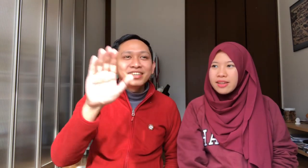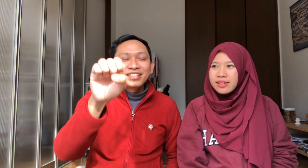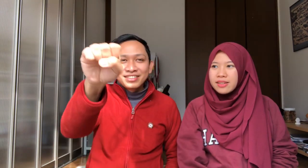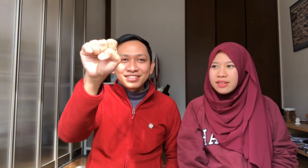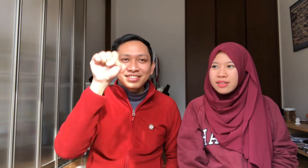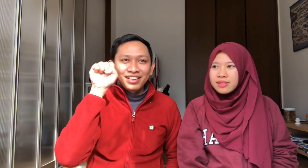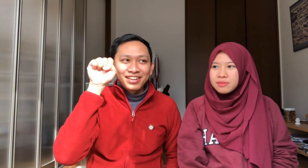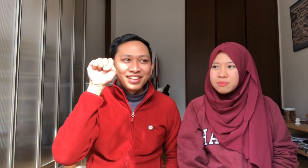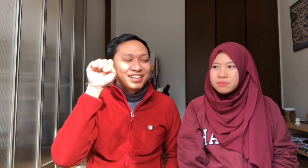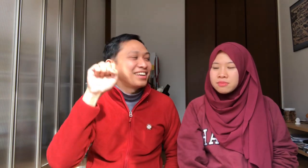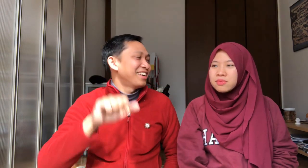Desa